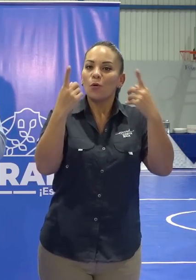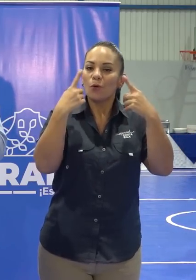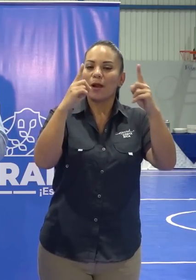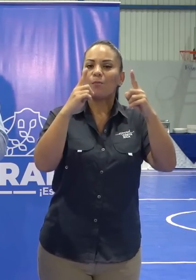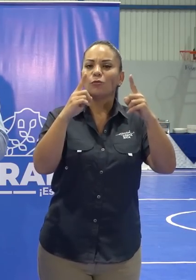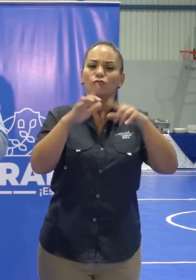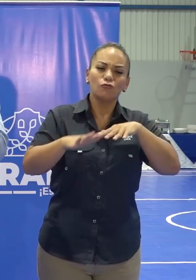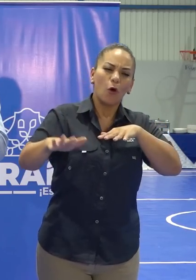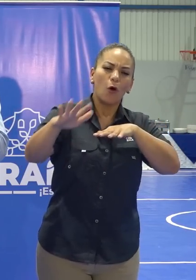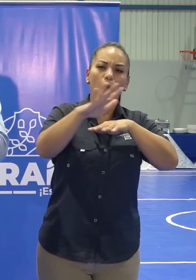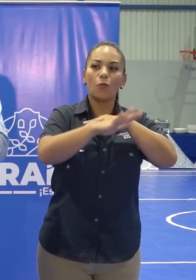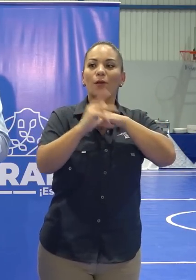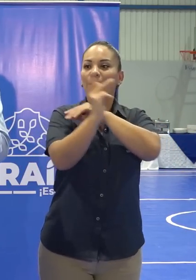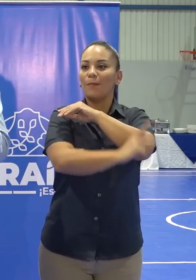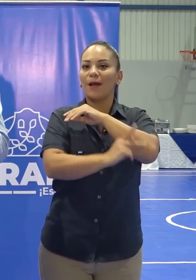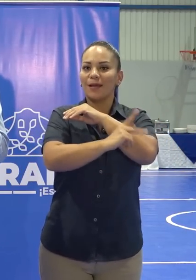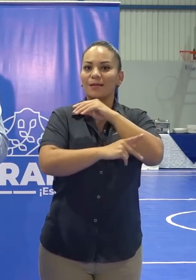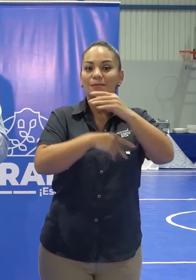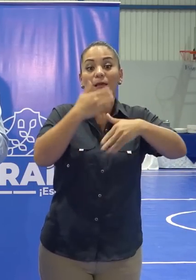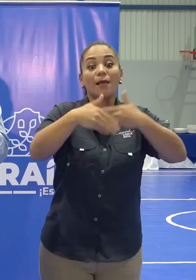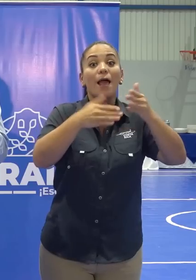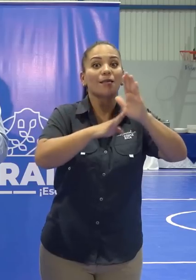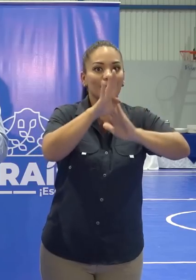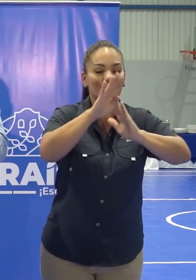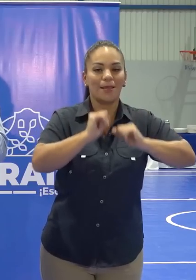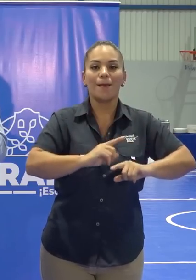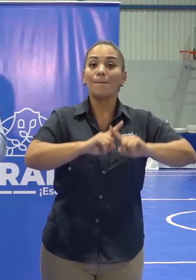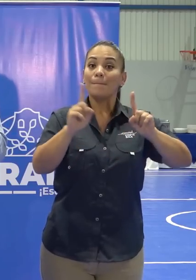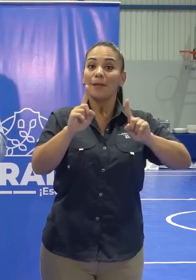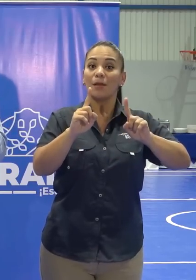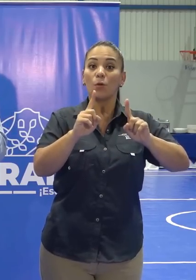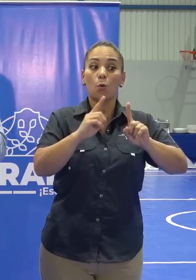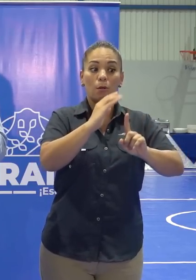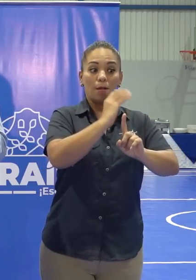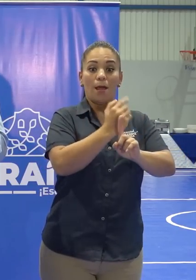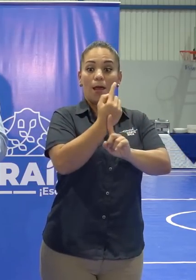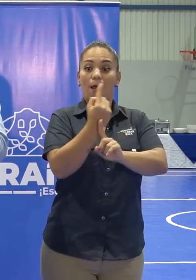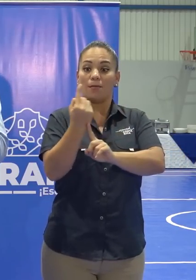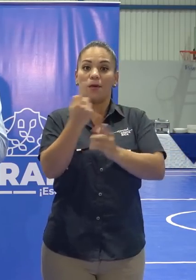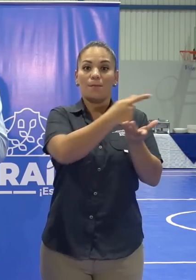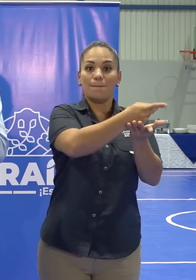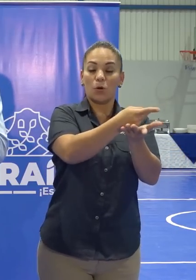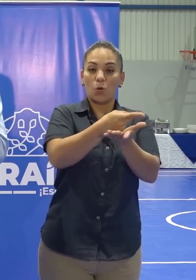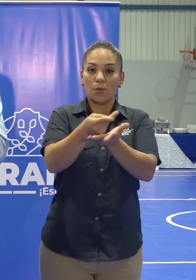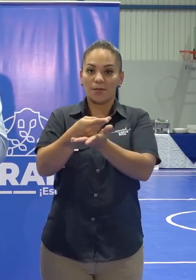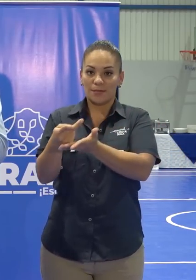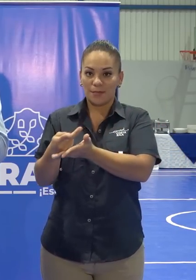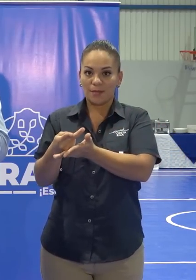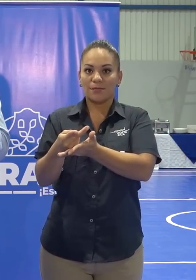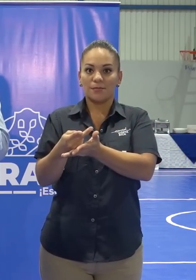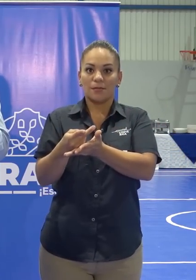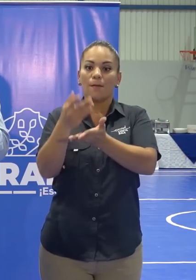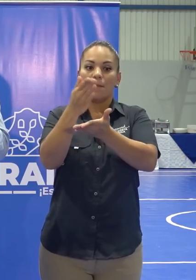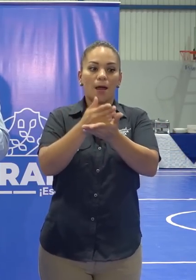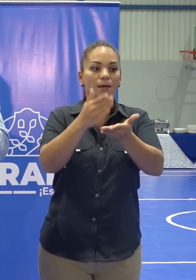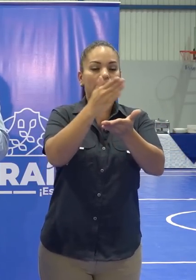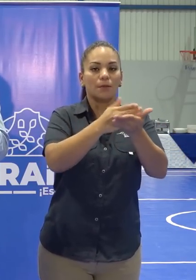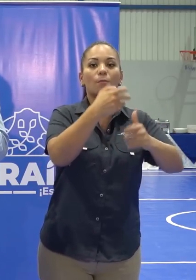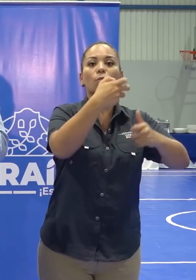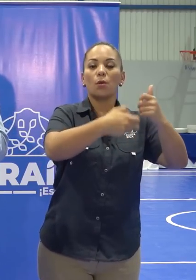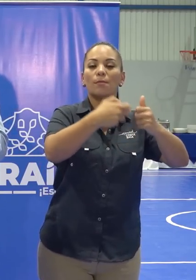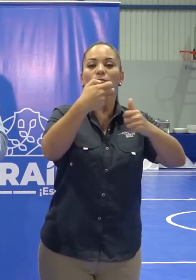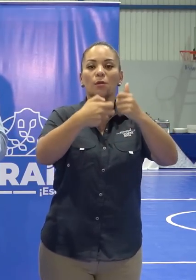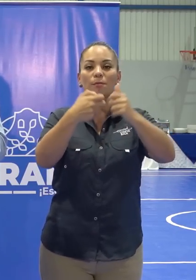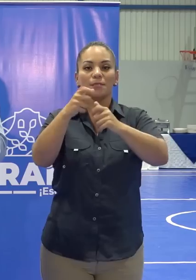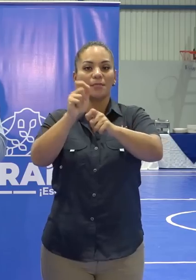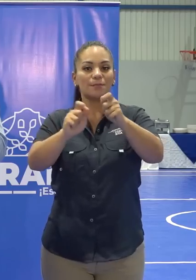país adelante. Pero cada provincia, cada parte de las provincias tienen problemas que